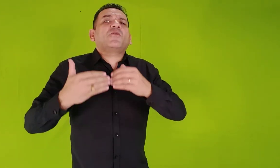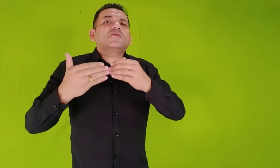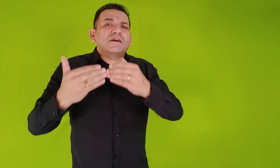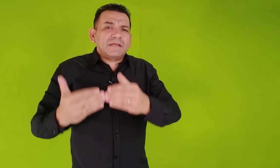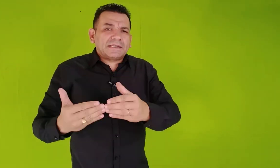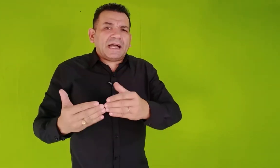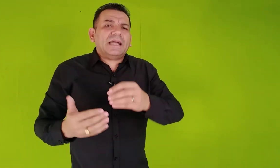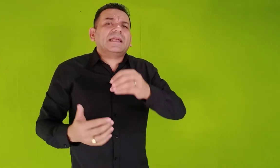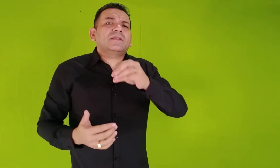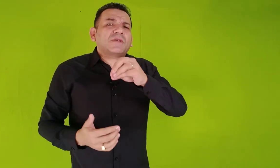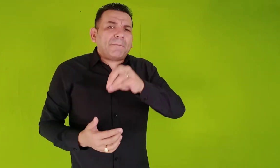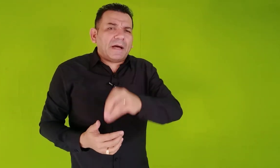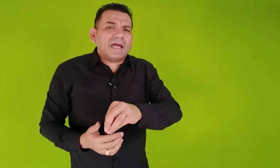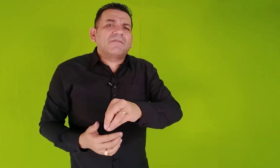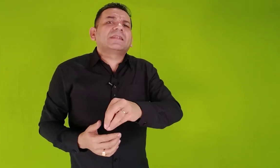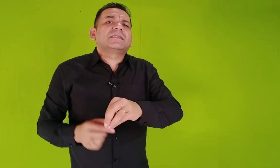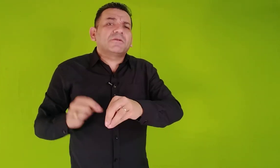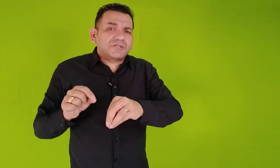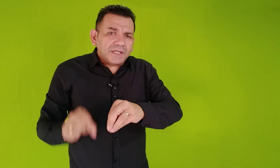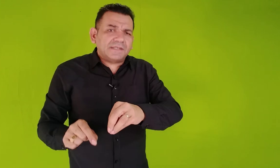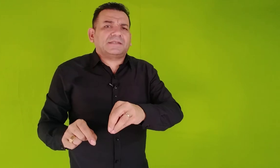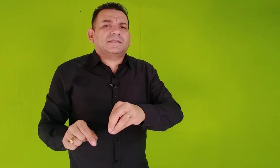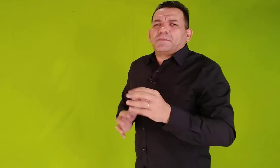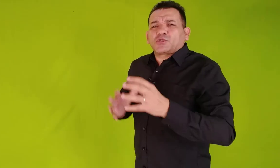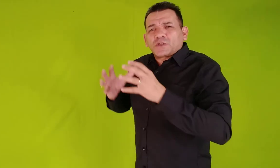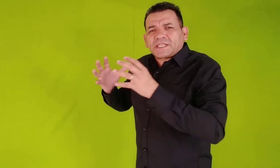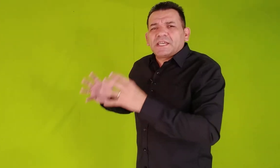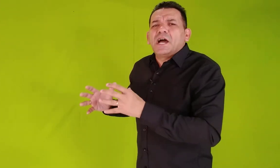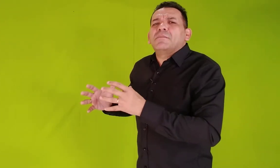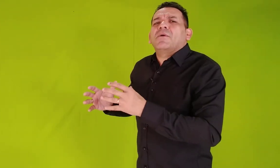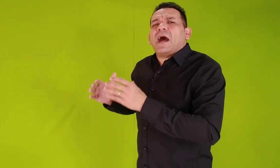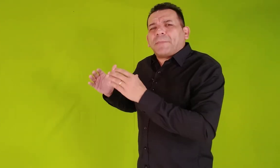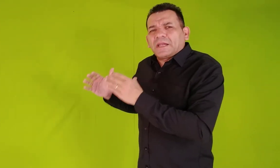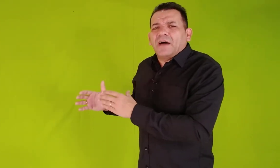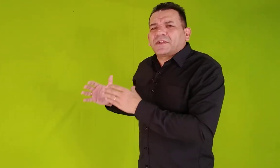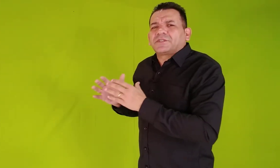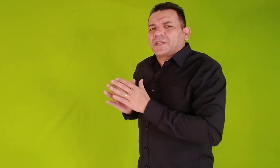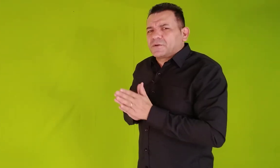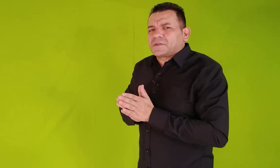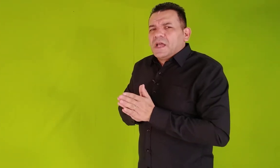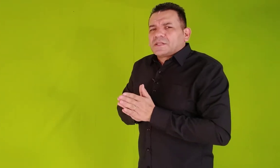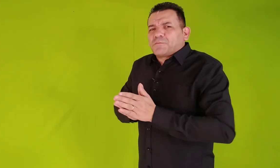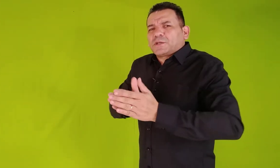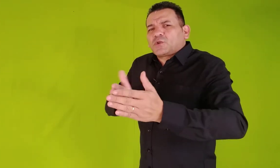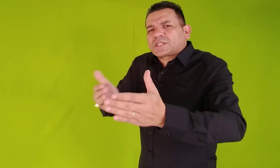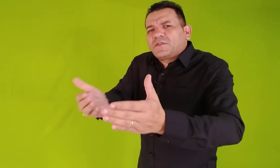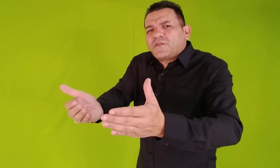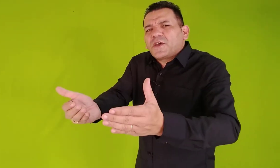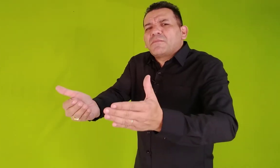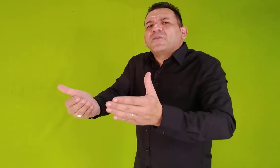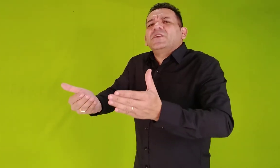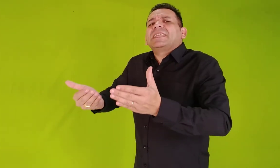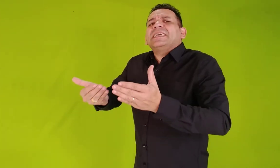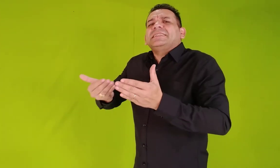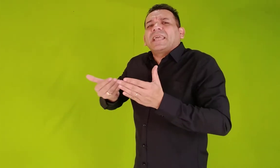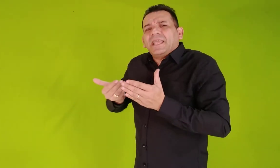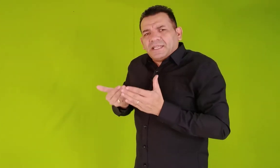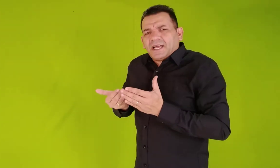fundamentadas no que a Palavra de Deus diz. Pessoas que amam a Palavra de Deus são pessoas que viveram uma vida inteira,